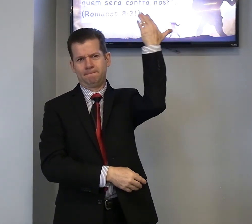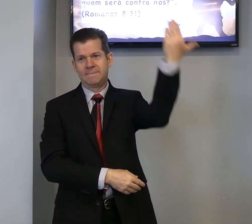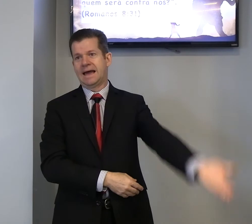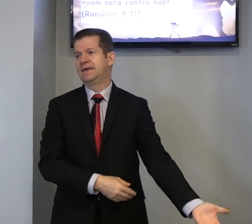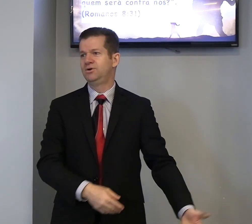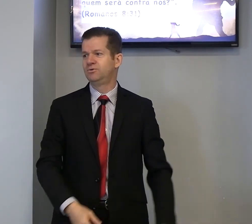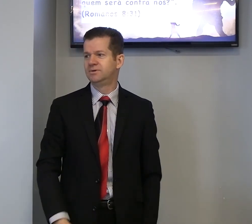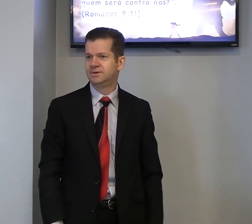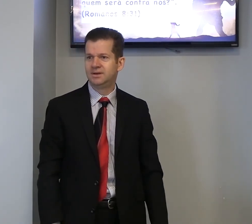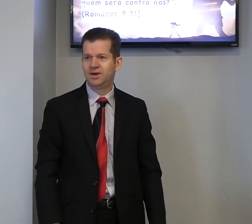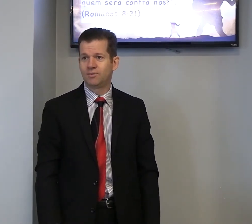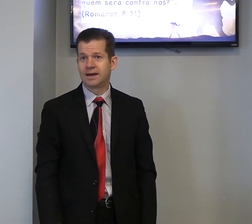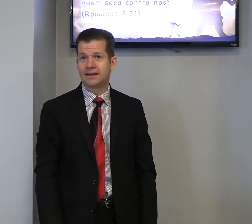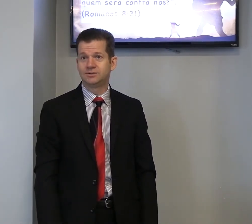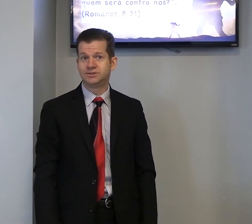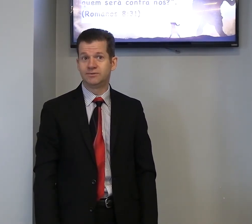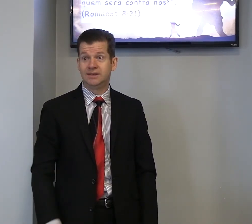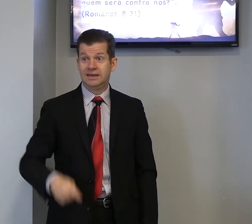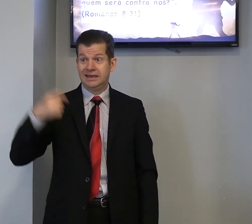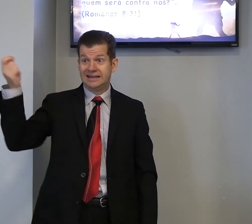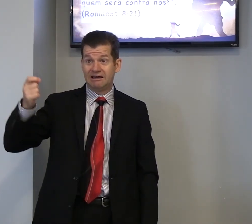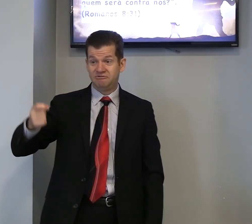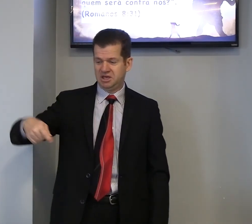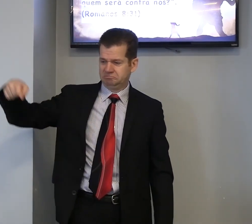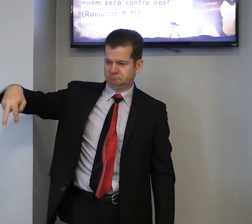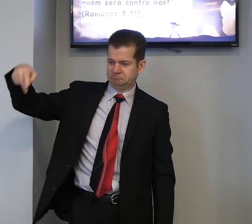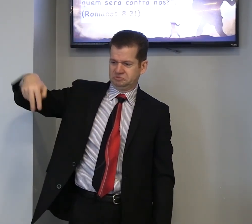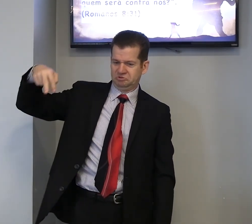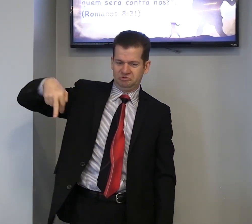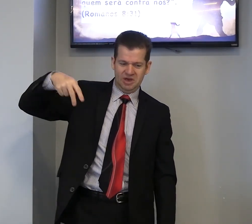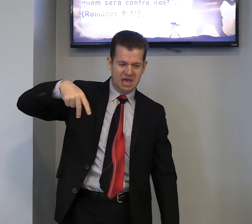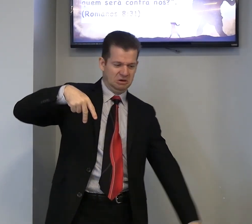caiu, com a cara no chão, e Davi, veio,